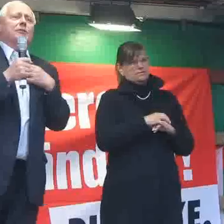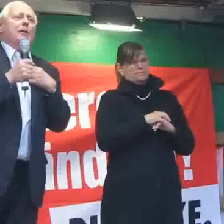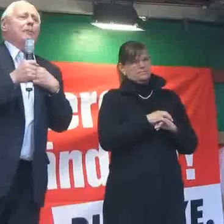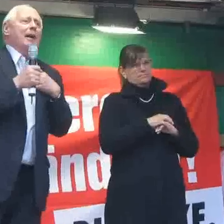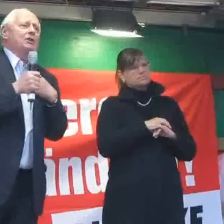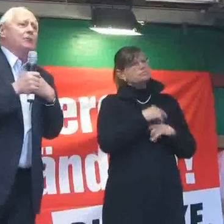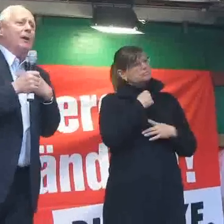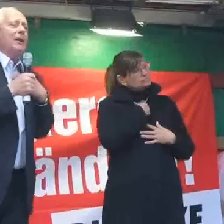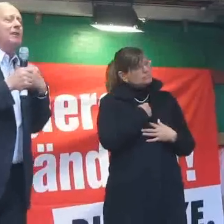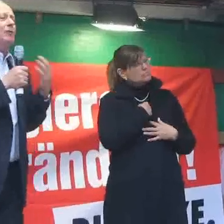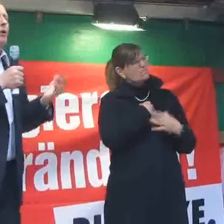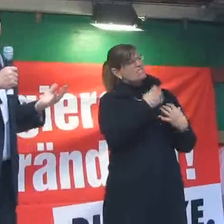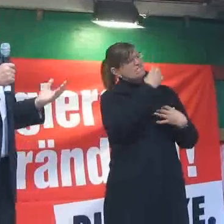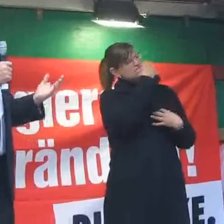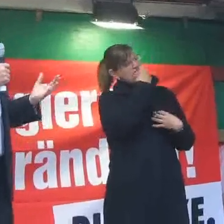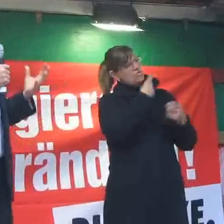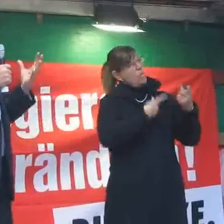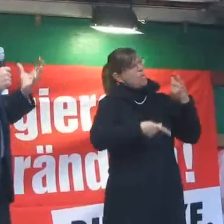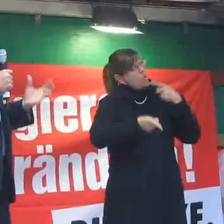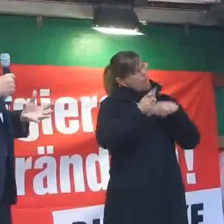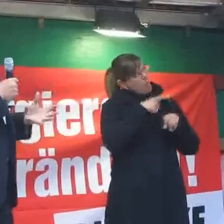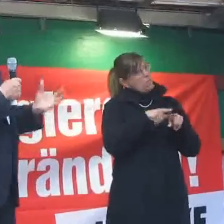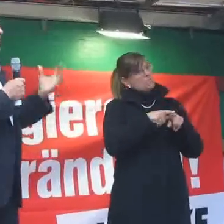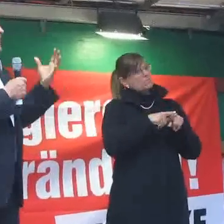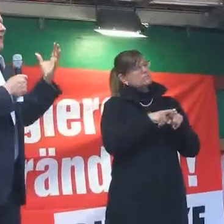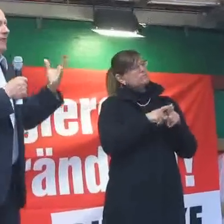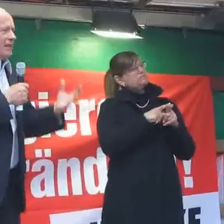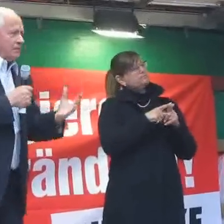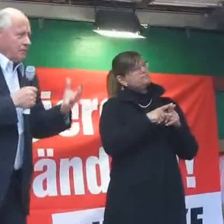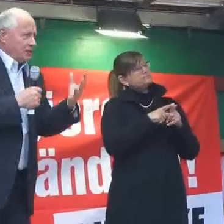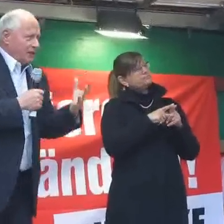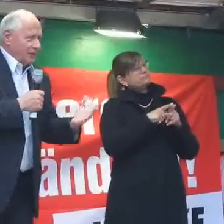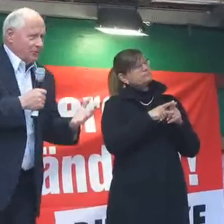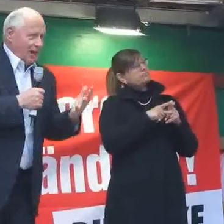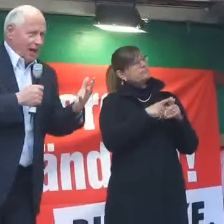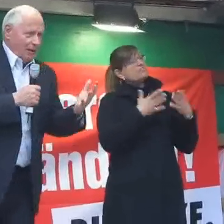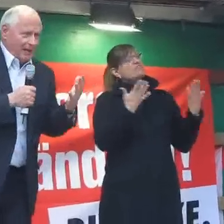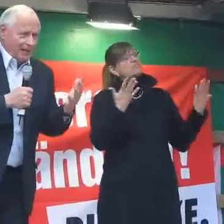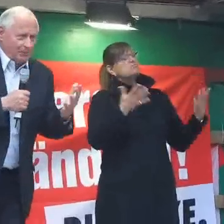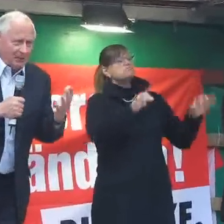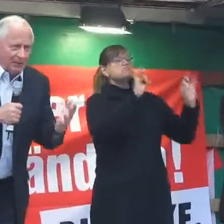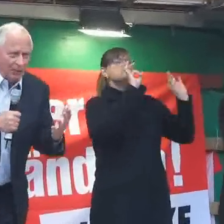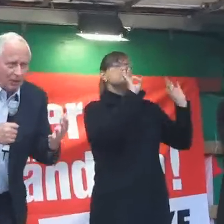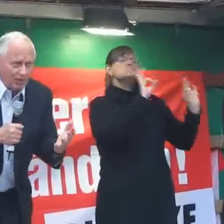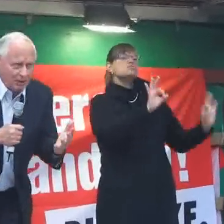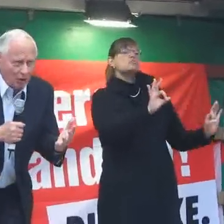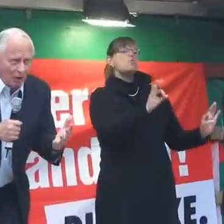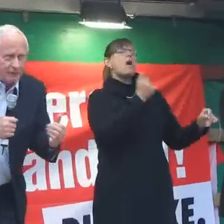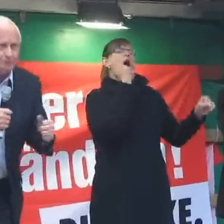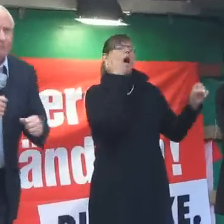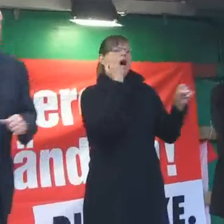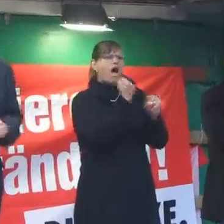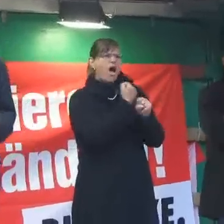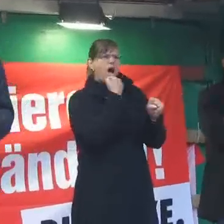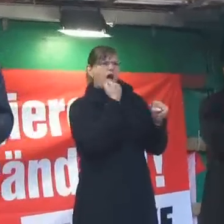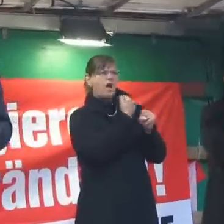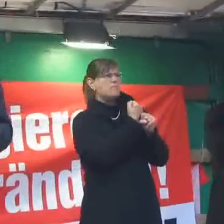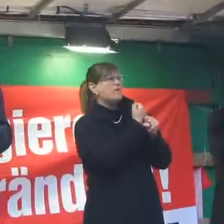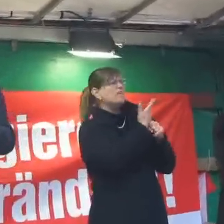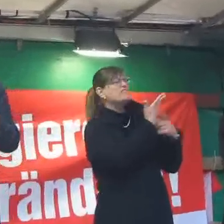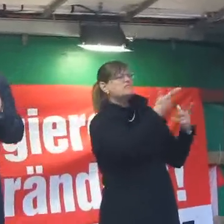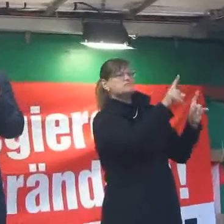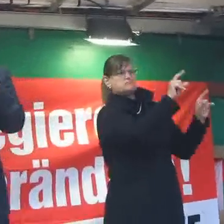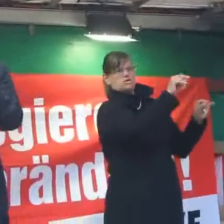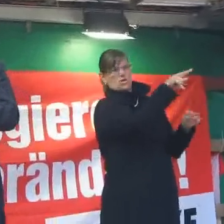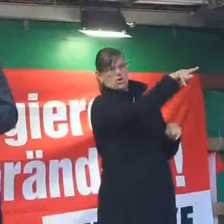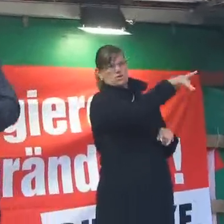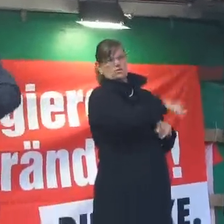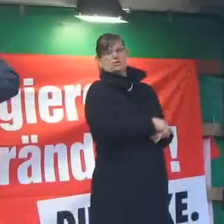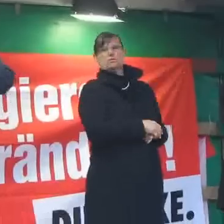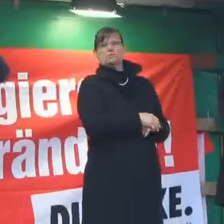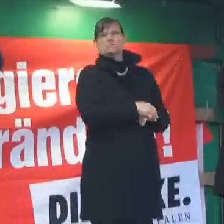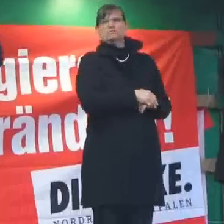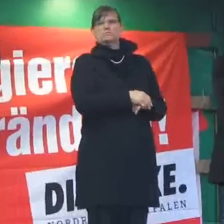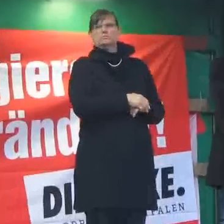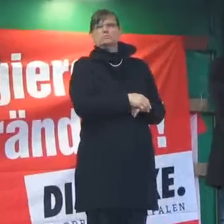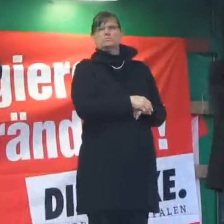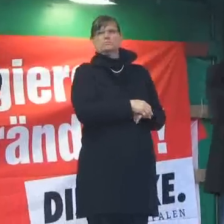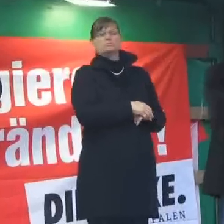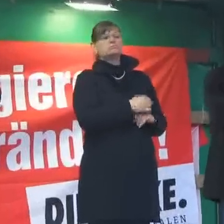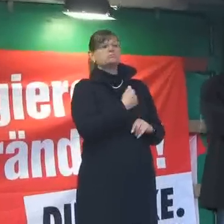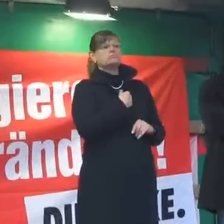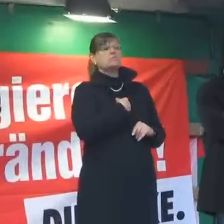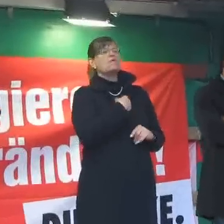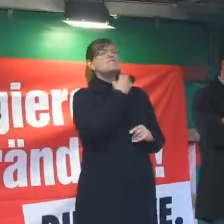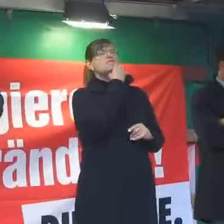wünsche ich mir manchmal, die würden also erfahren, was bestimmte Arbeitsbedingungen bedeuten. Ja, ich wünsche mir manchmal, dass es